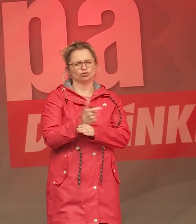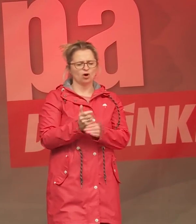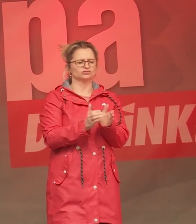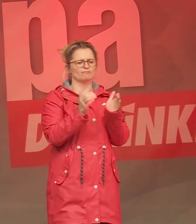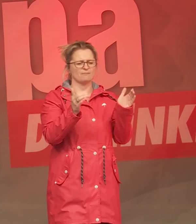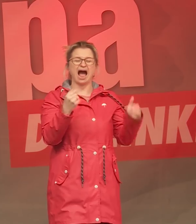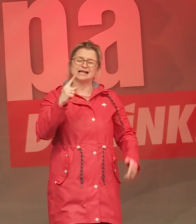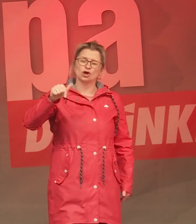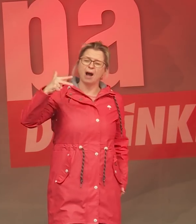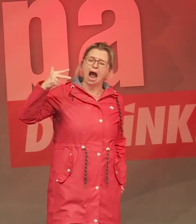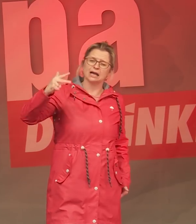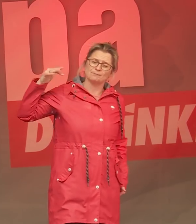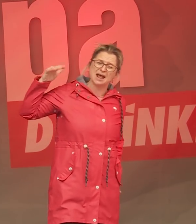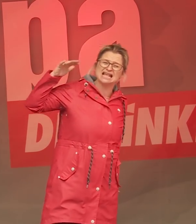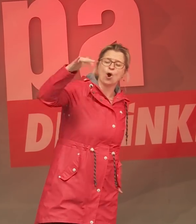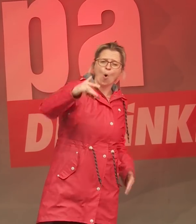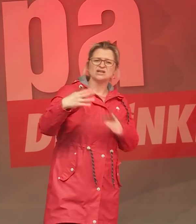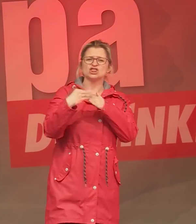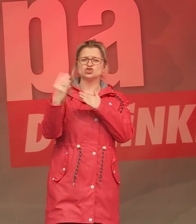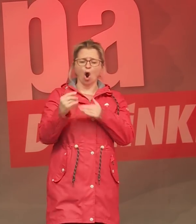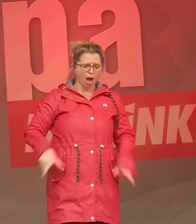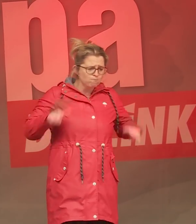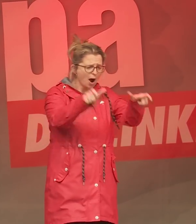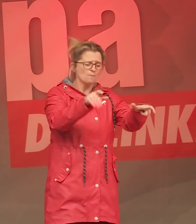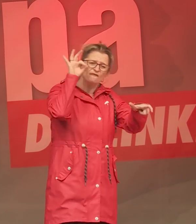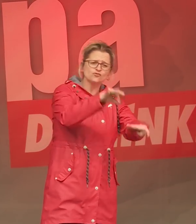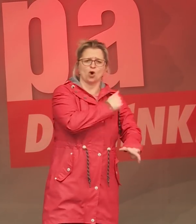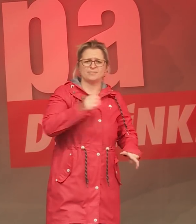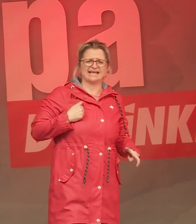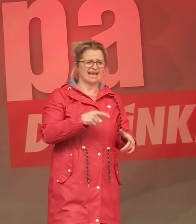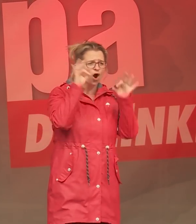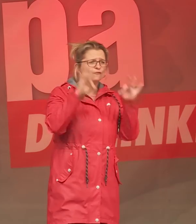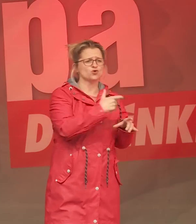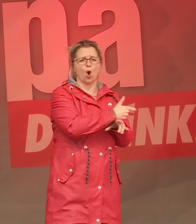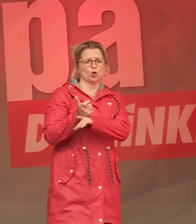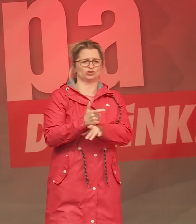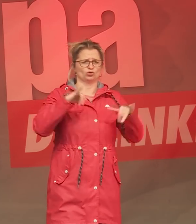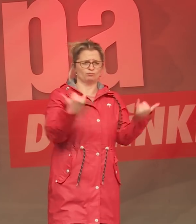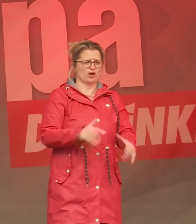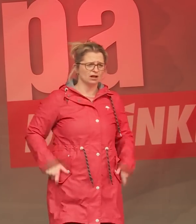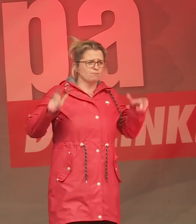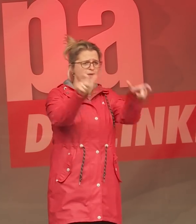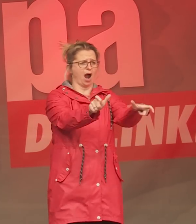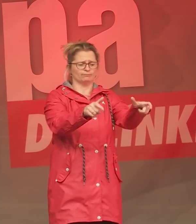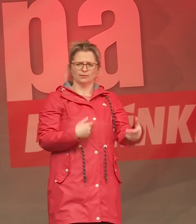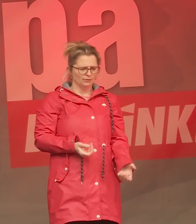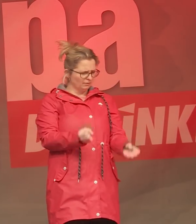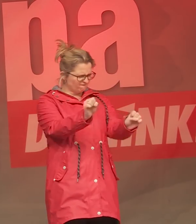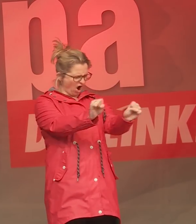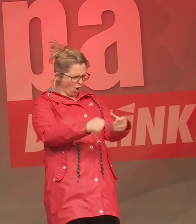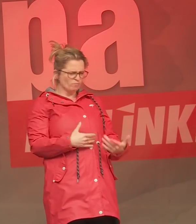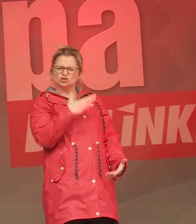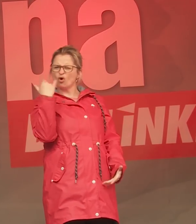Billionen Dollar werden derzeit ausgegeben für Militär- und Rüstungsprojekte. Wofür müssen wir so viel Geld